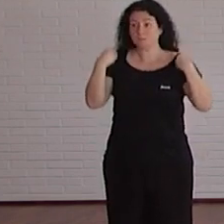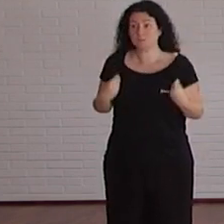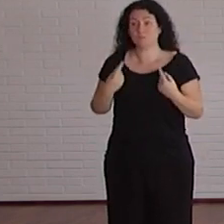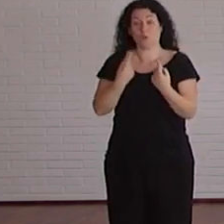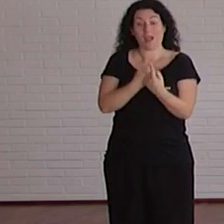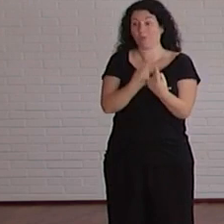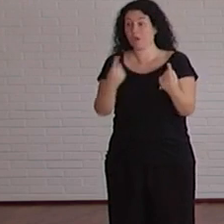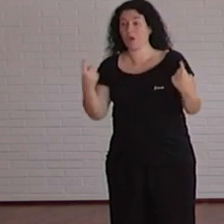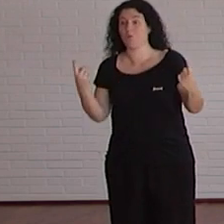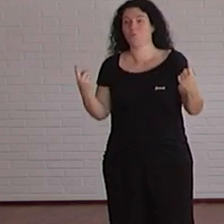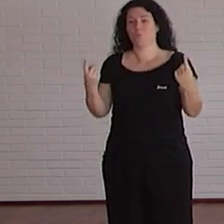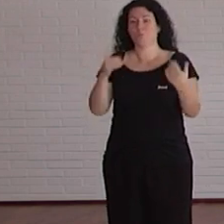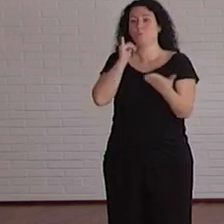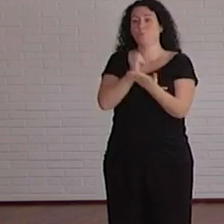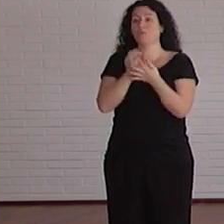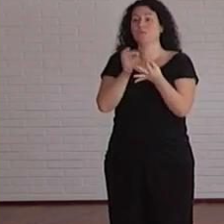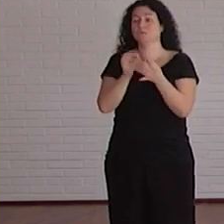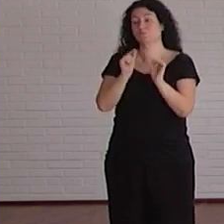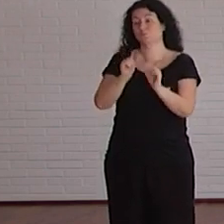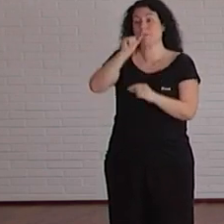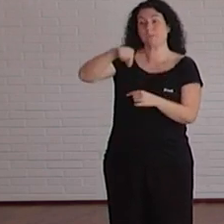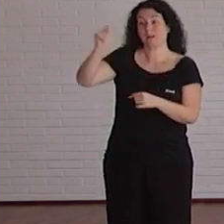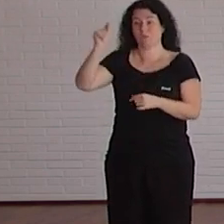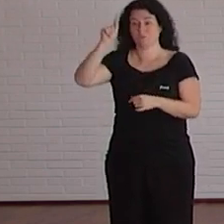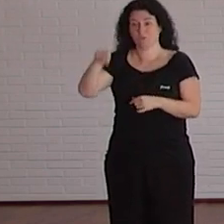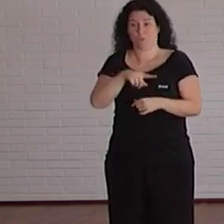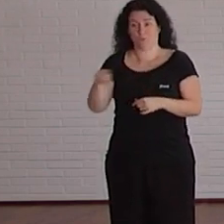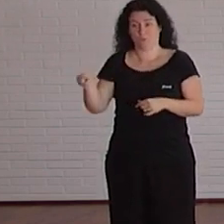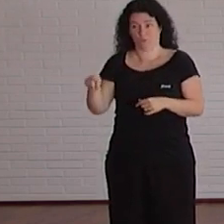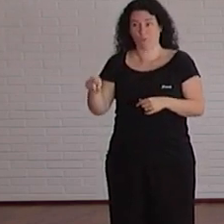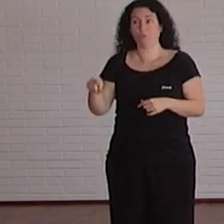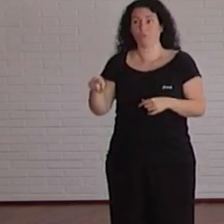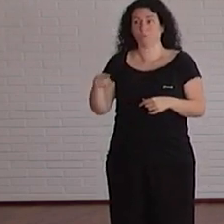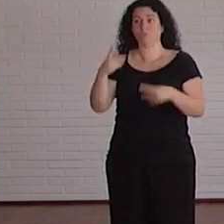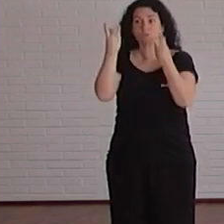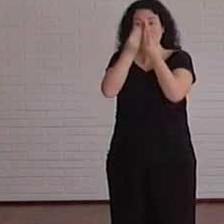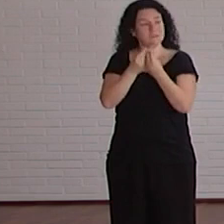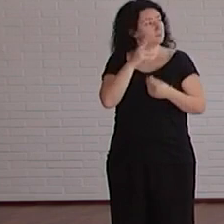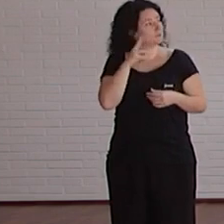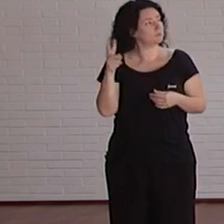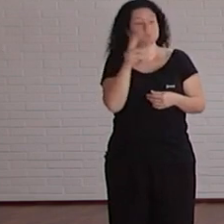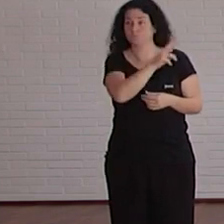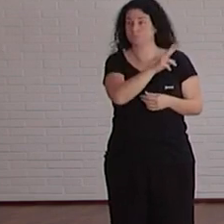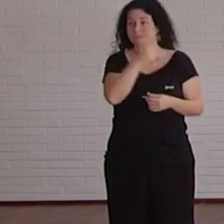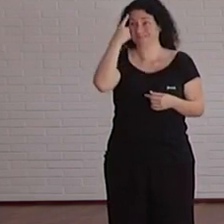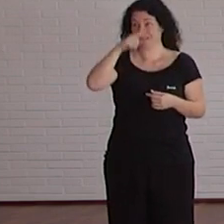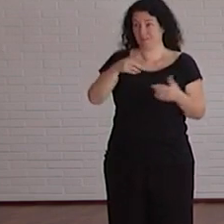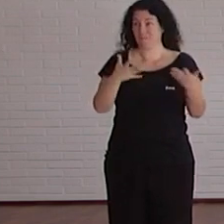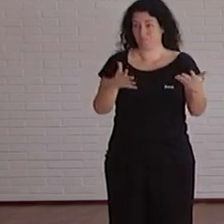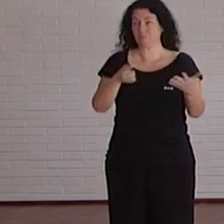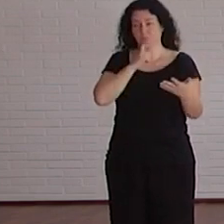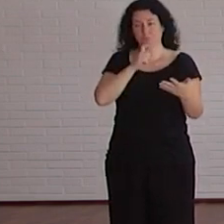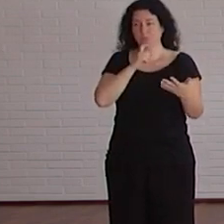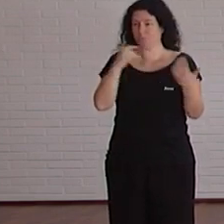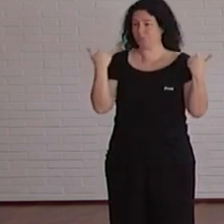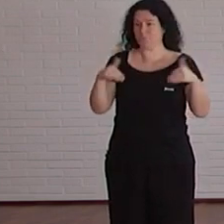uno por uno, pasan las pruebas de validación. Con estas cifras podemos hacernos una idea de lo complicado